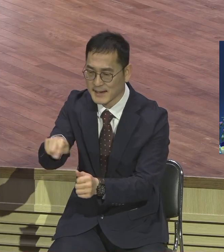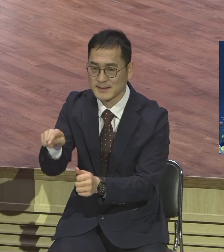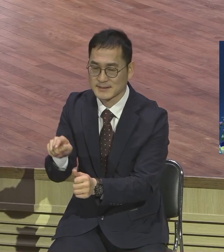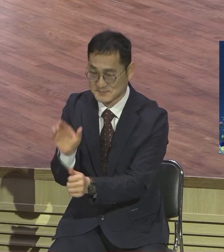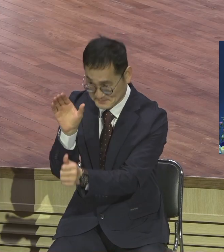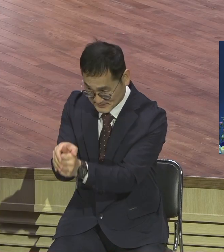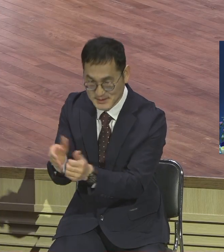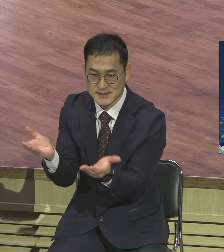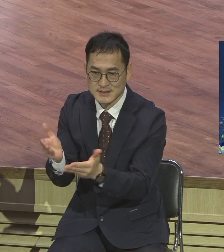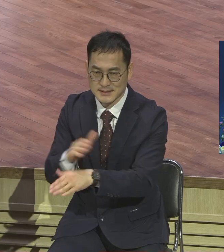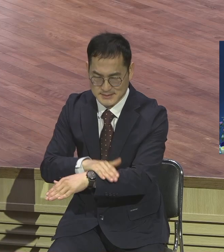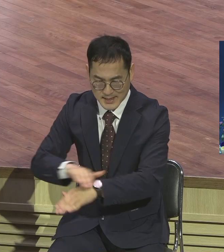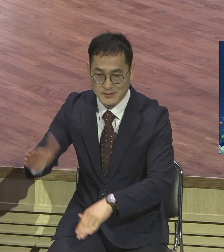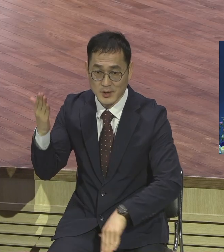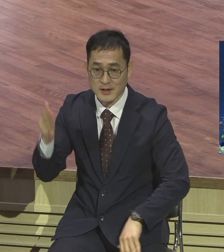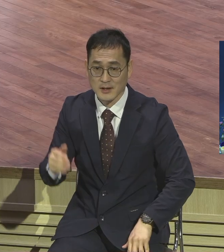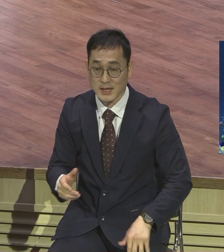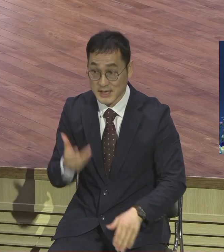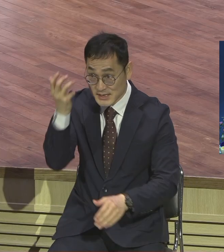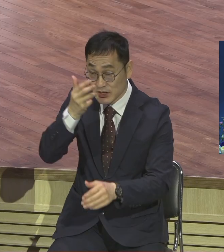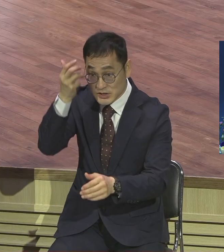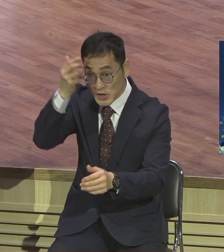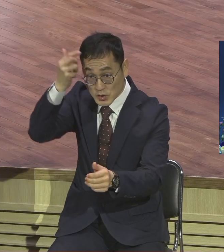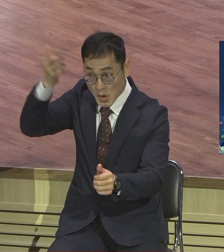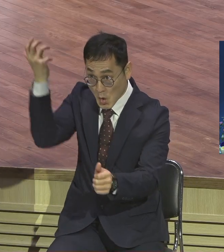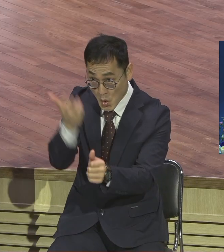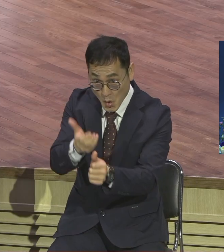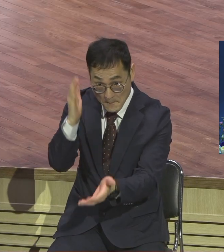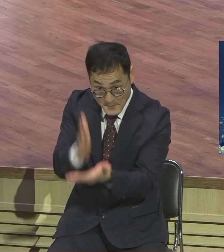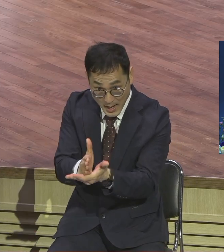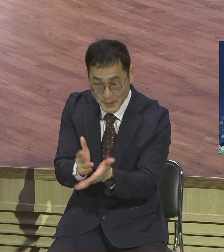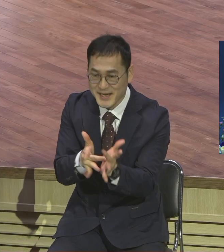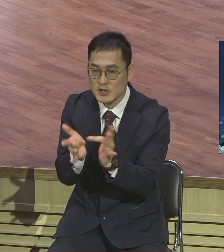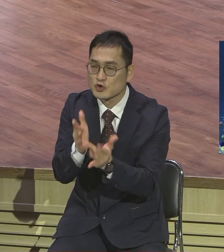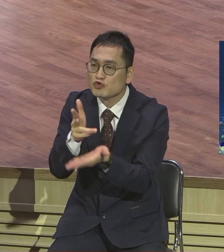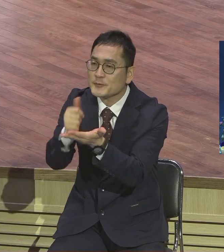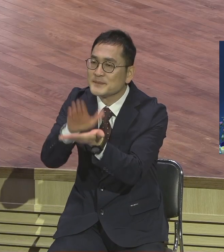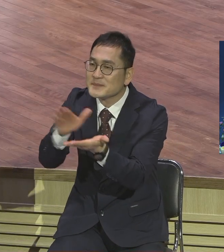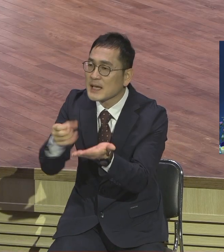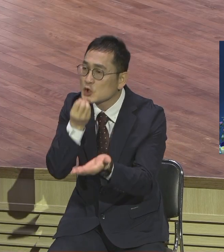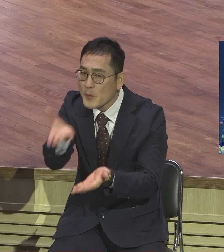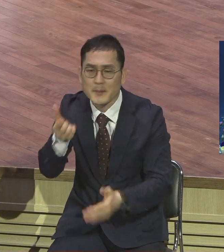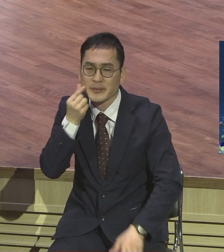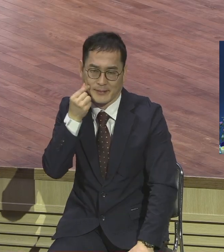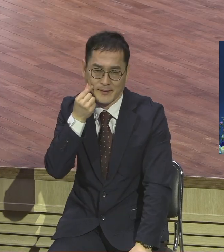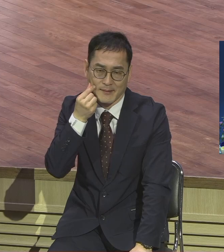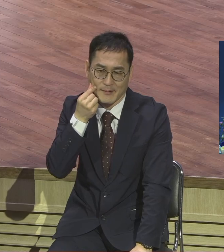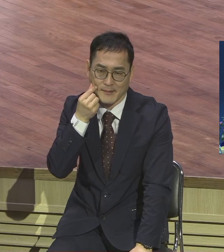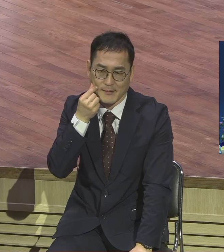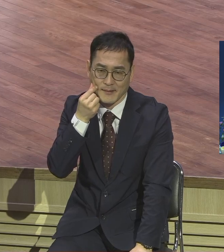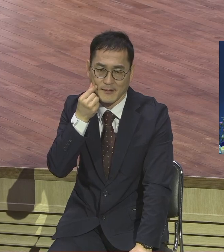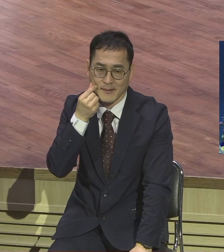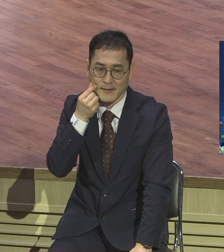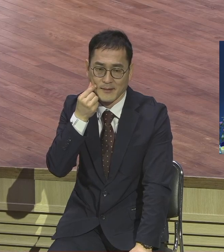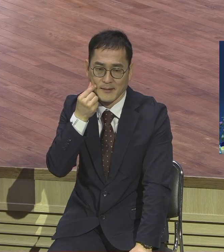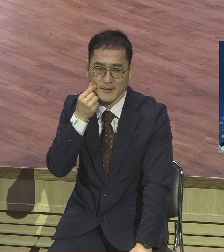주라고 시인 못한다 그랬어요 그럼 여러분이 뭐 지금 응답 받든 못 받든 신앙이 자라든 못 자라든 뭐 어떤